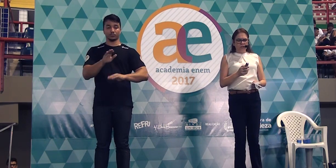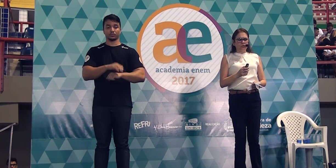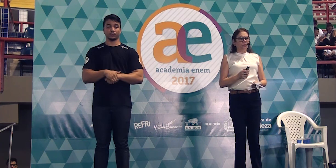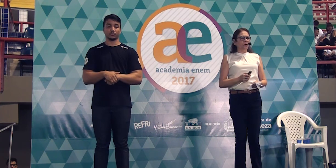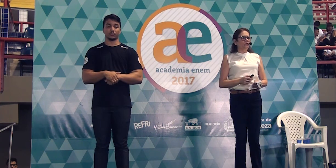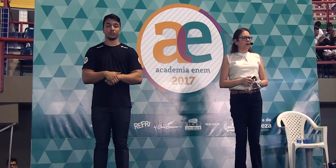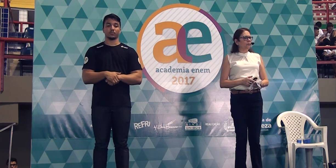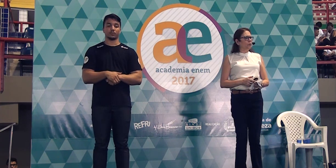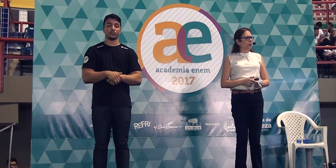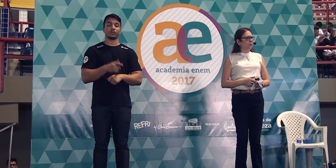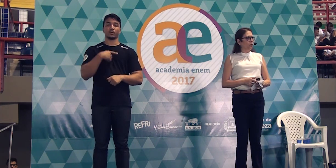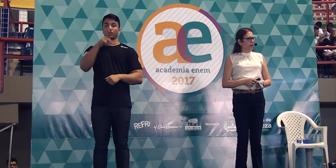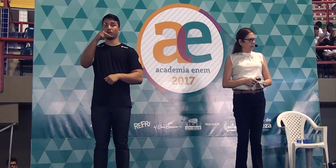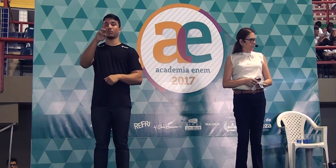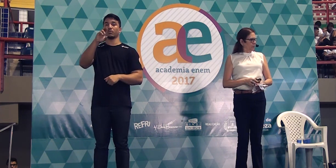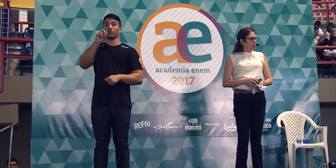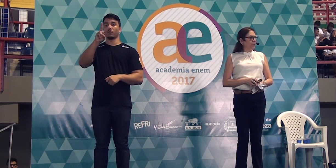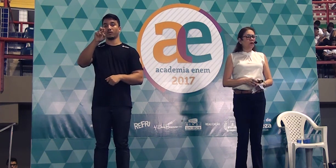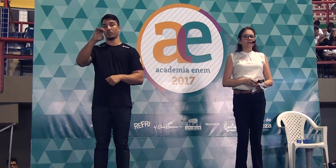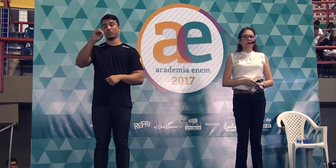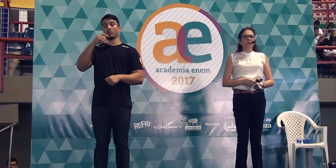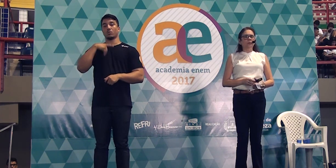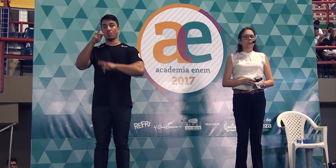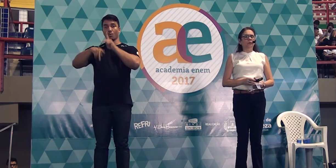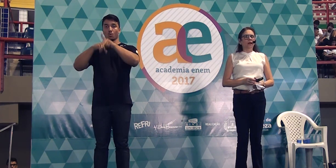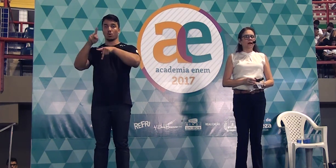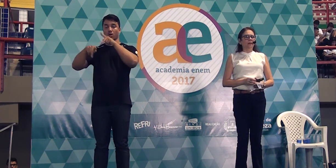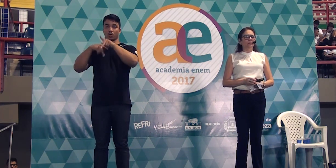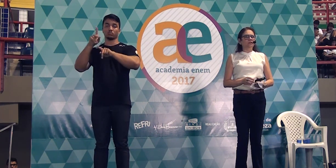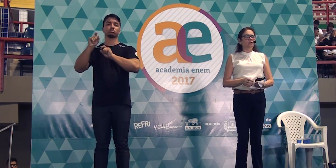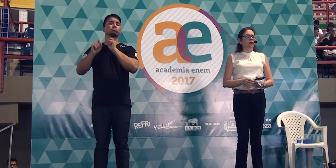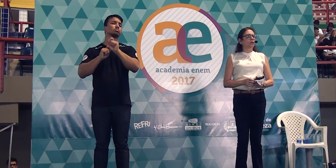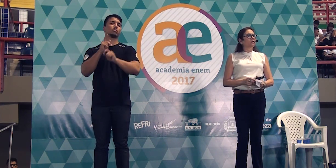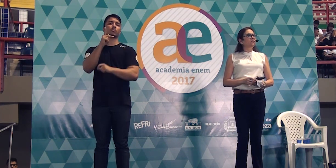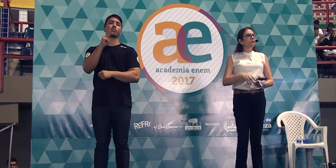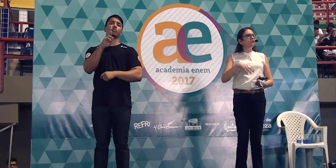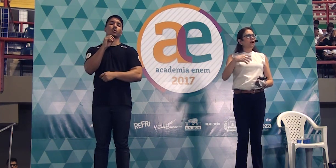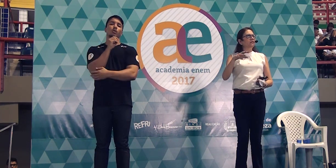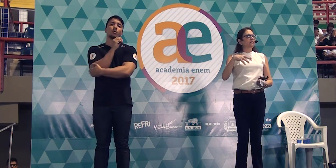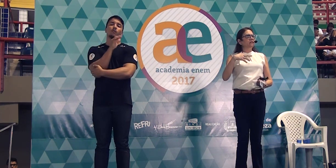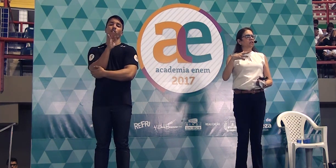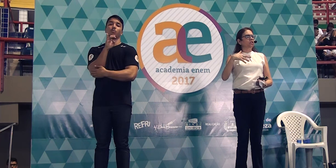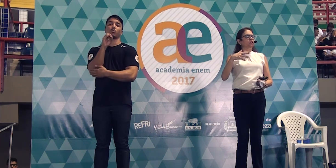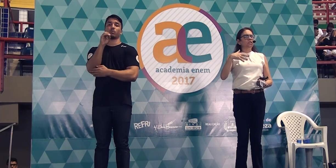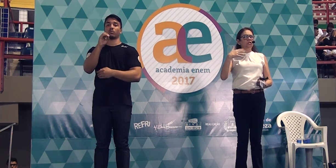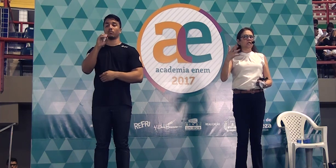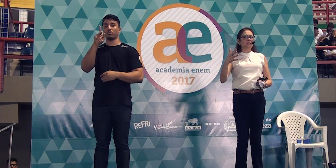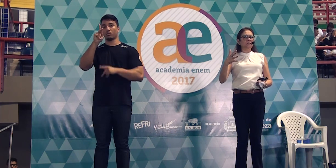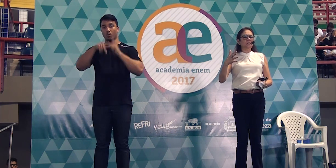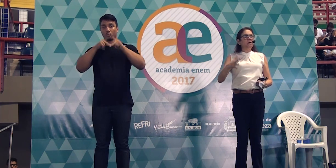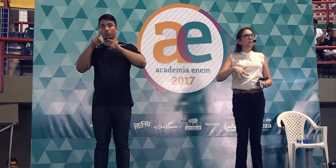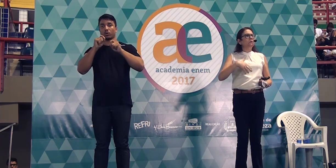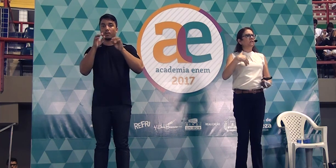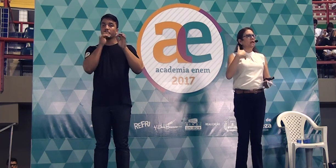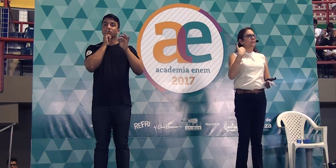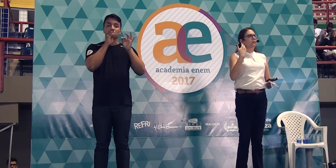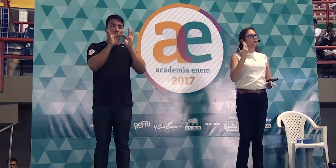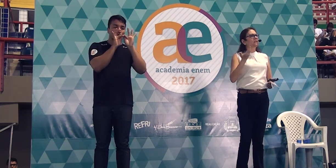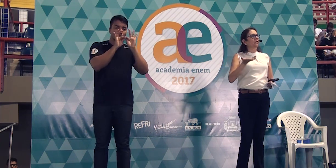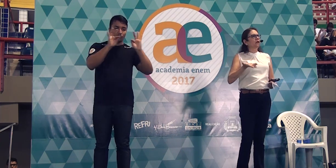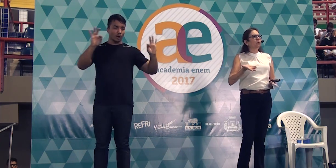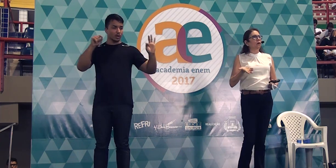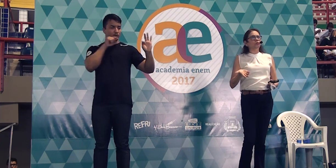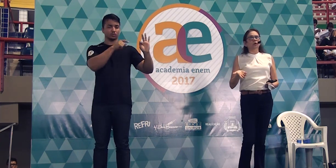Abordagem de um provérbio popular. Provérbio popular, pessoal, são frases que a gente diz, não